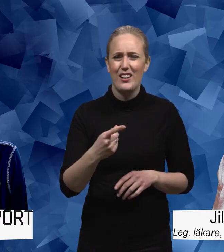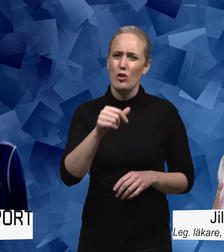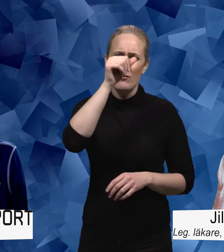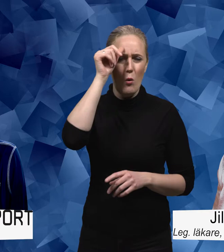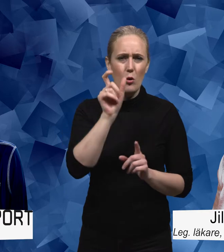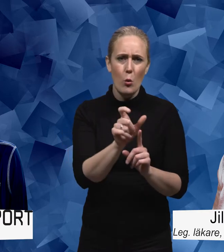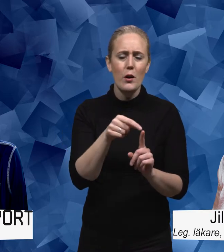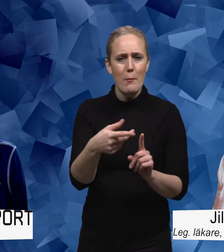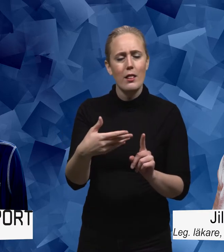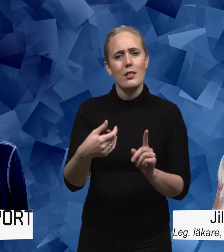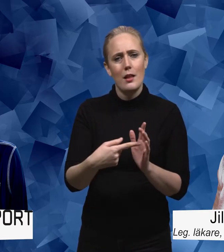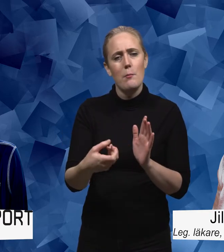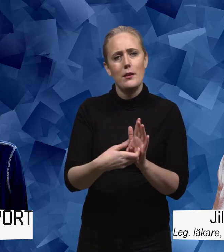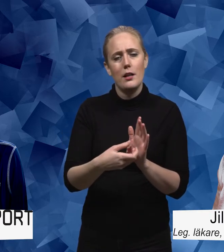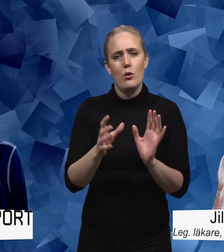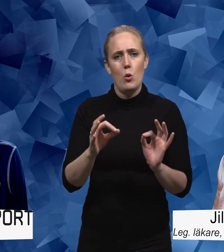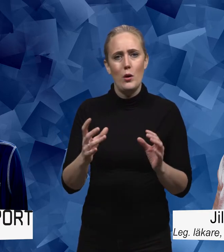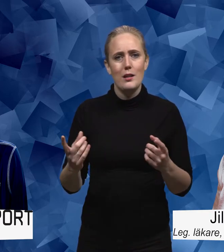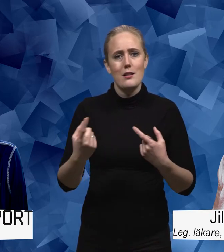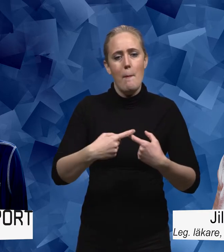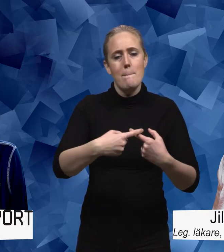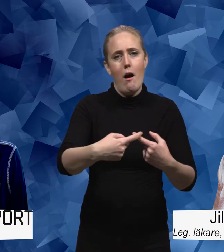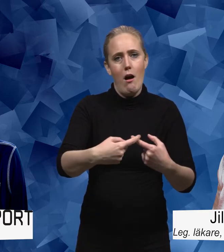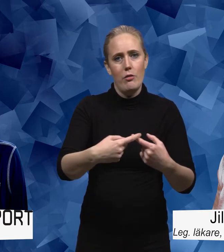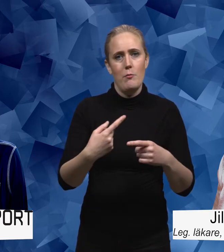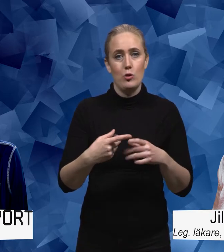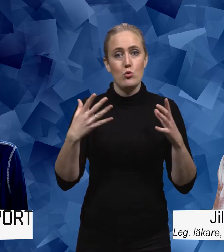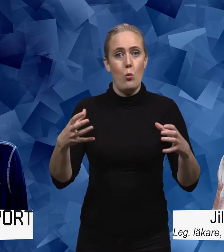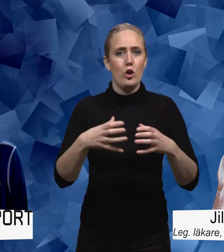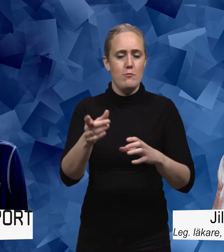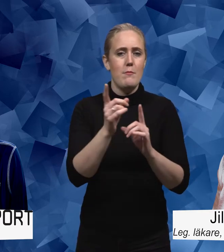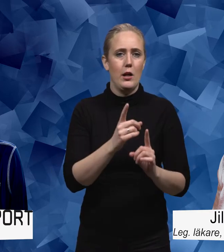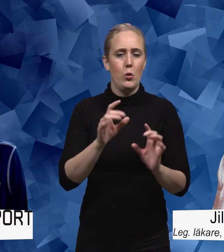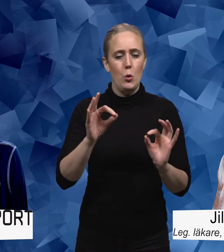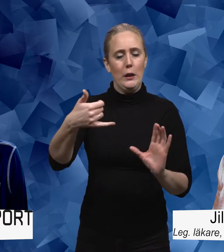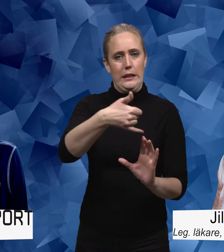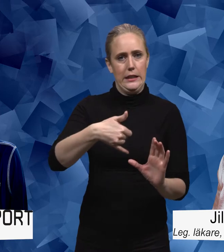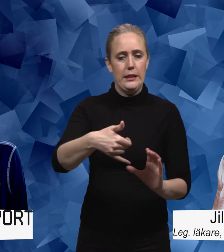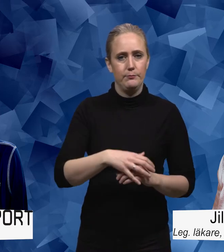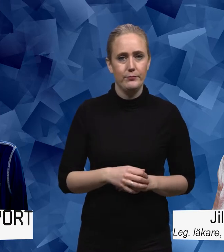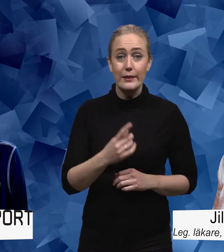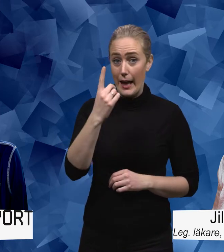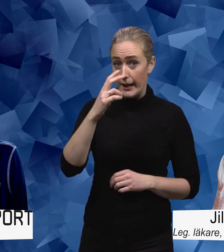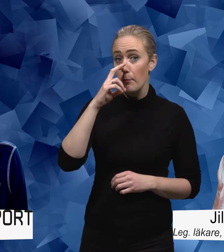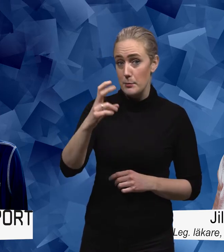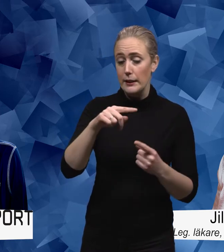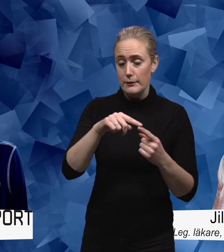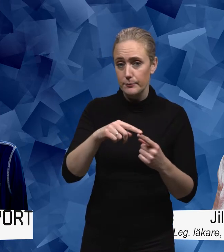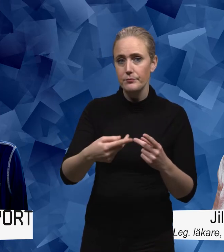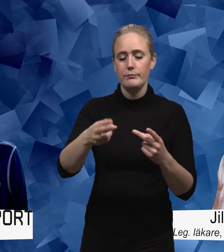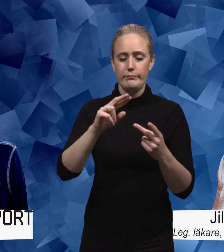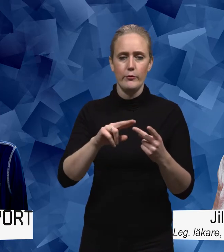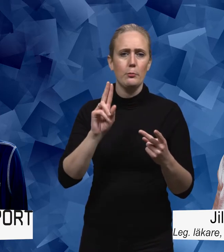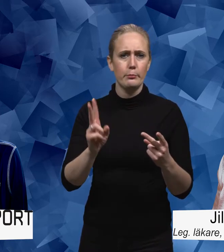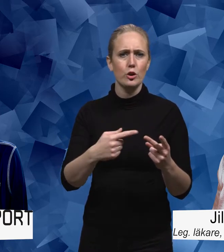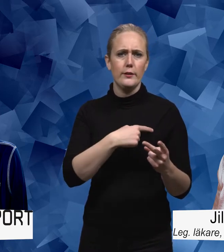kort och gott samband i stora grupper av människor. Så det är det ena. Det är ett perspektiv av det här. Sen